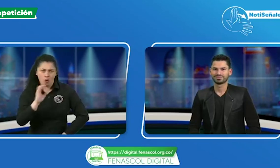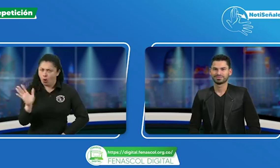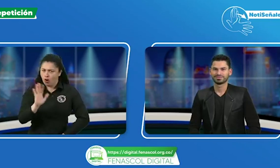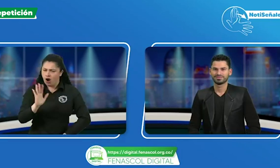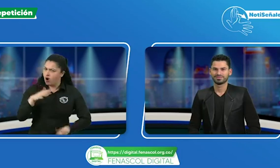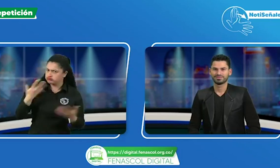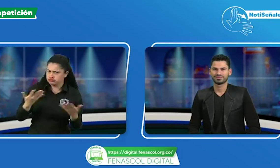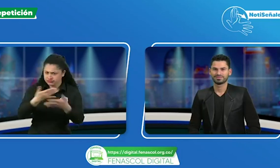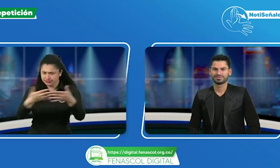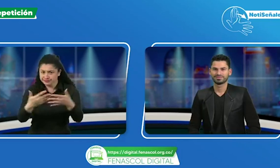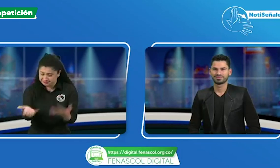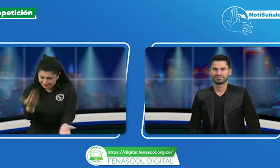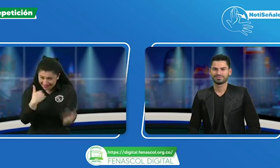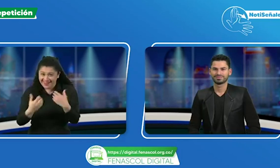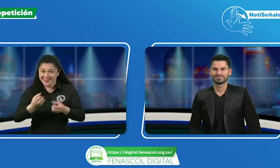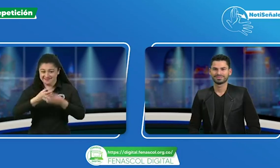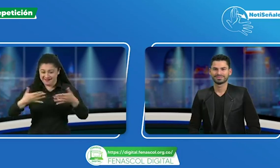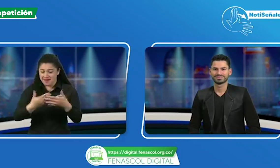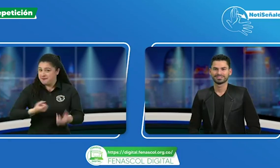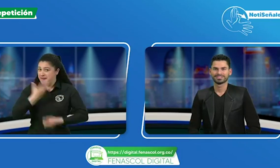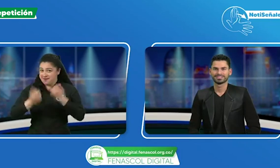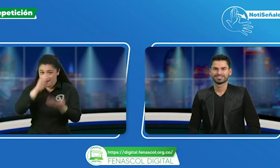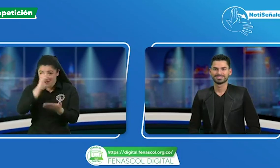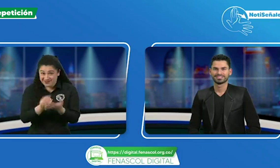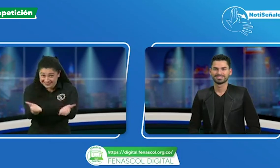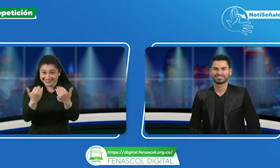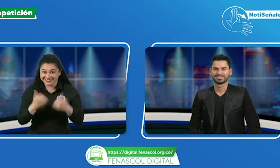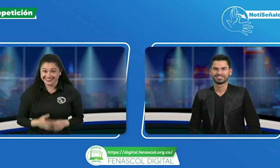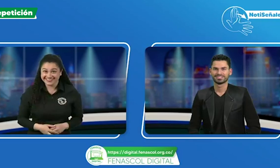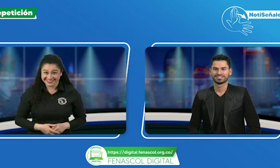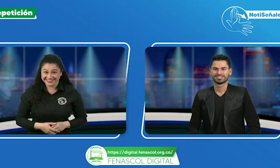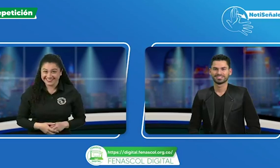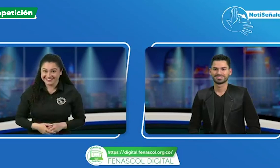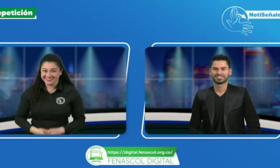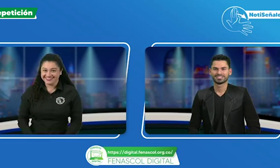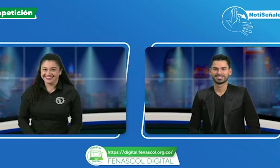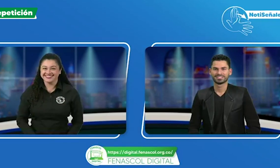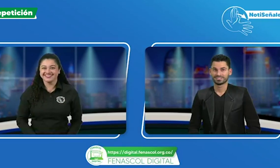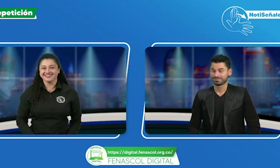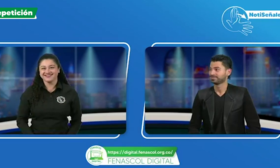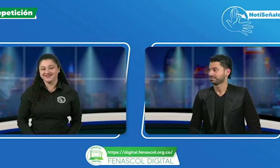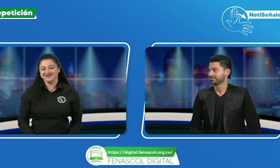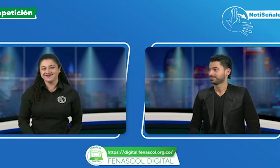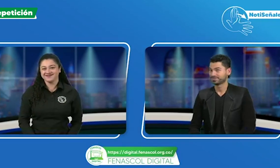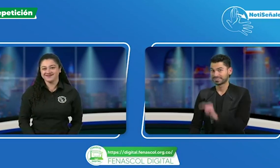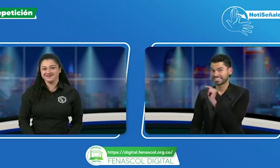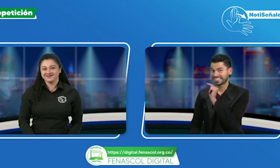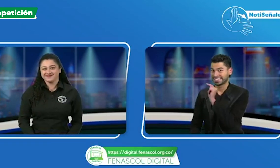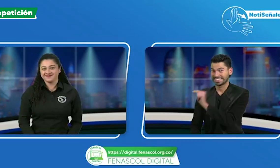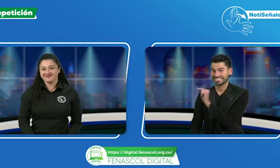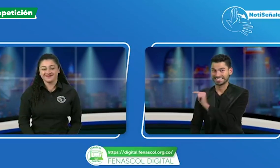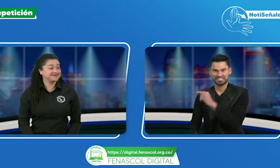relación alguna o no? Adelante, exprésense, muéstrenos su opinión a través de los comentarios.